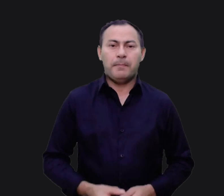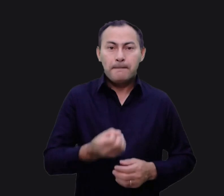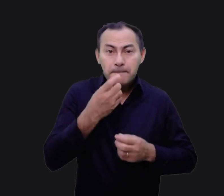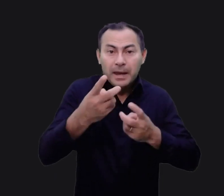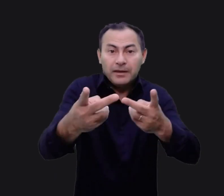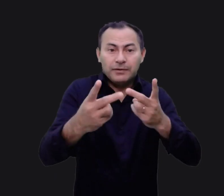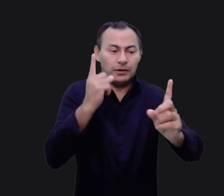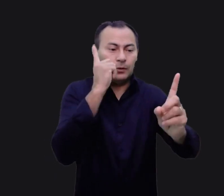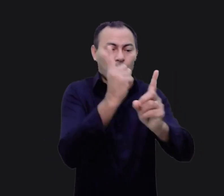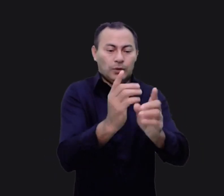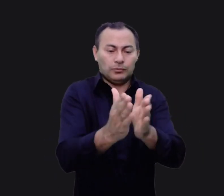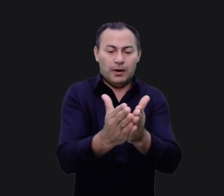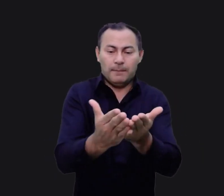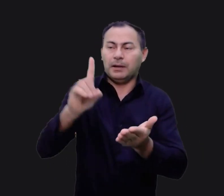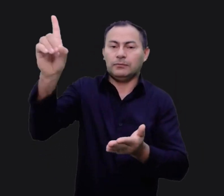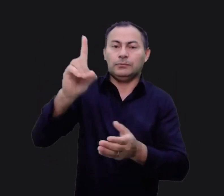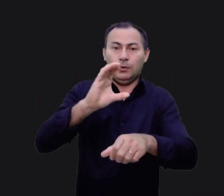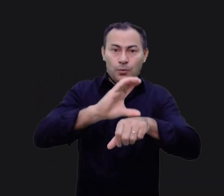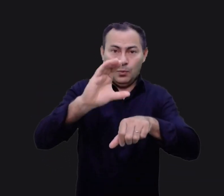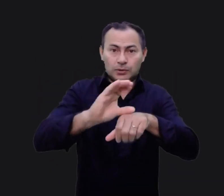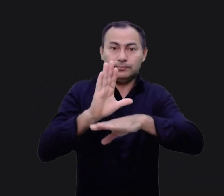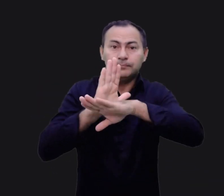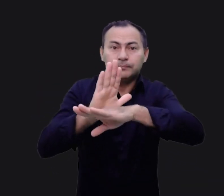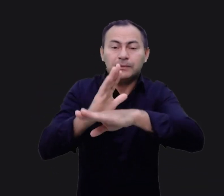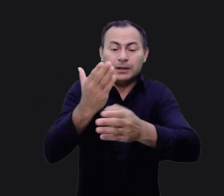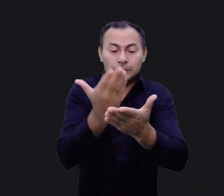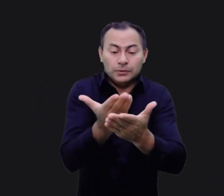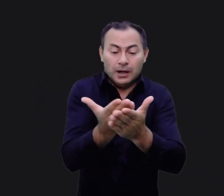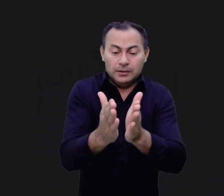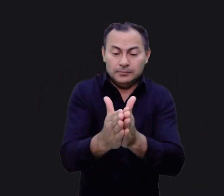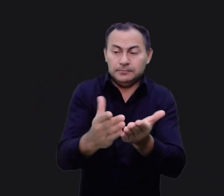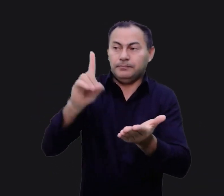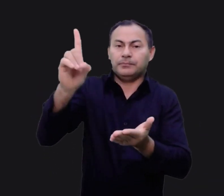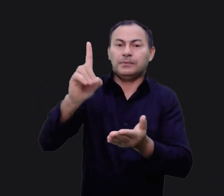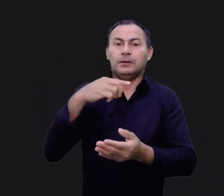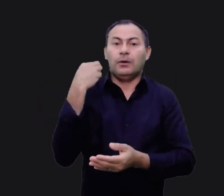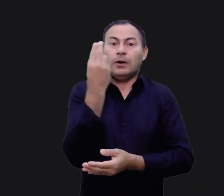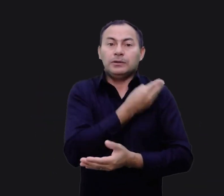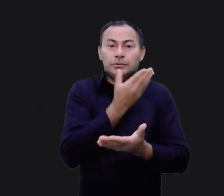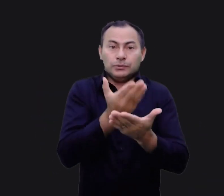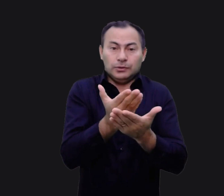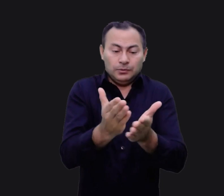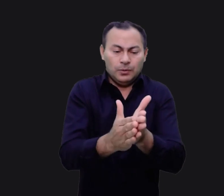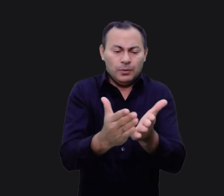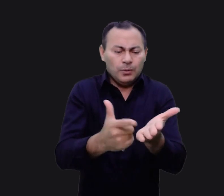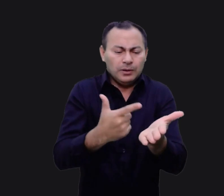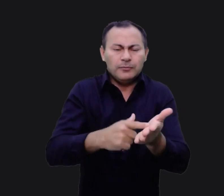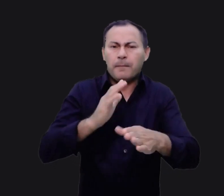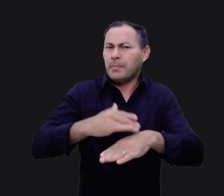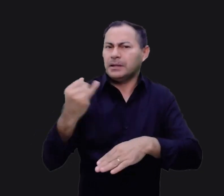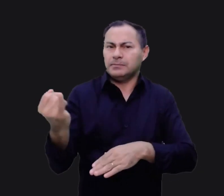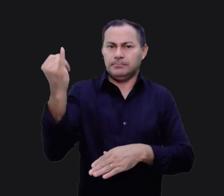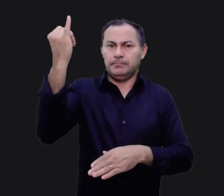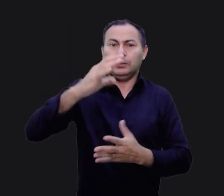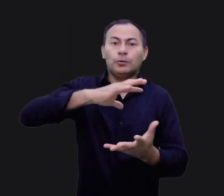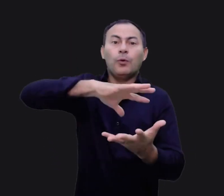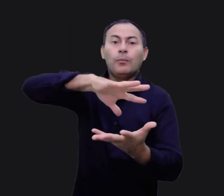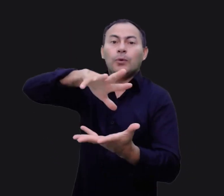Bem-vindo ao Encontro com a Palavra, um curso que nos ajuda a estudar a Bíblia. Estamos estudando o livro mais importante do